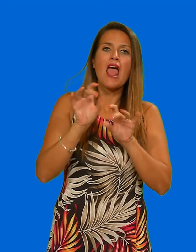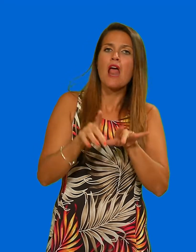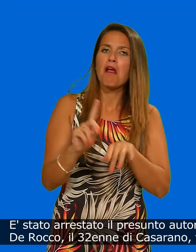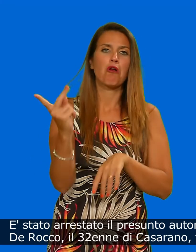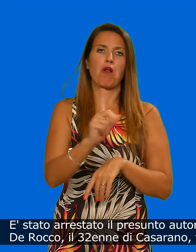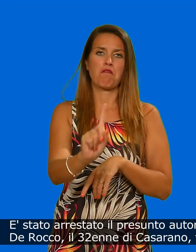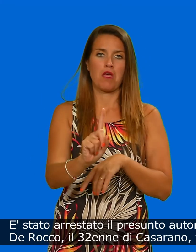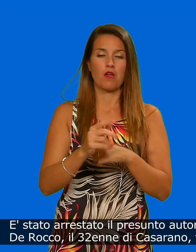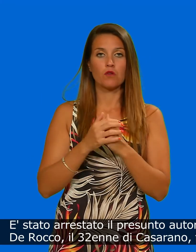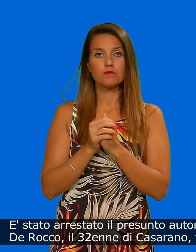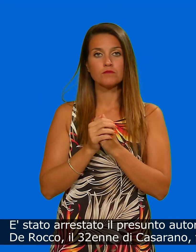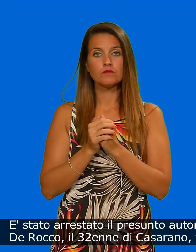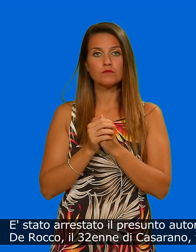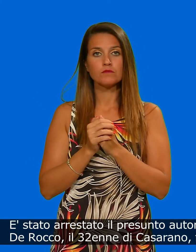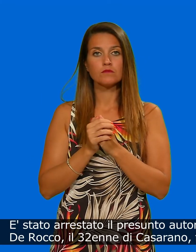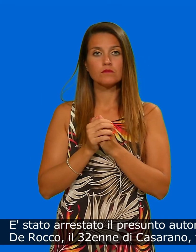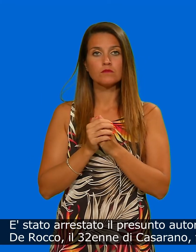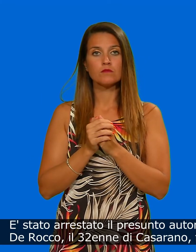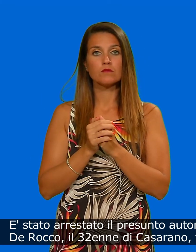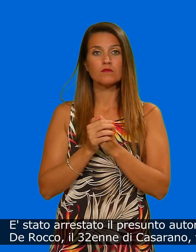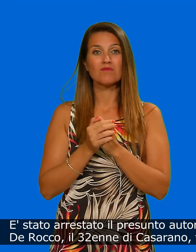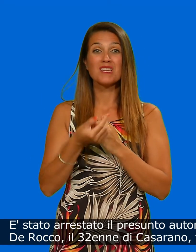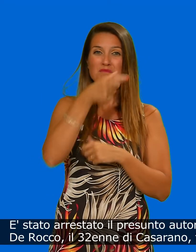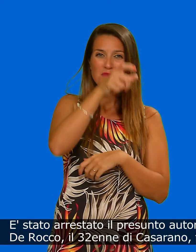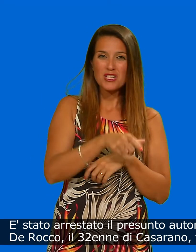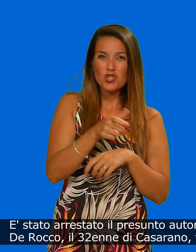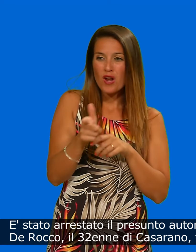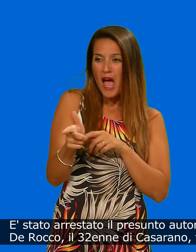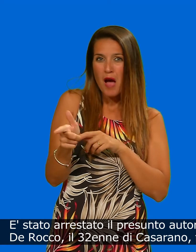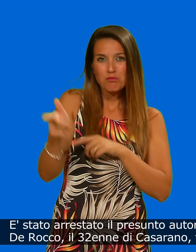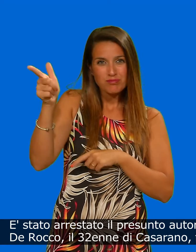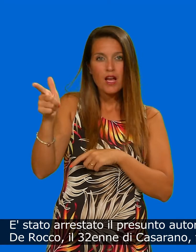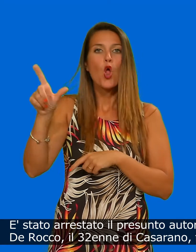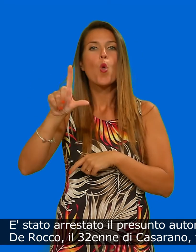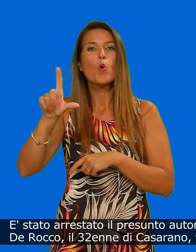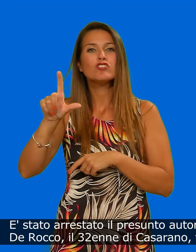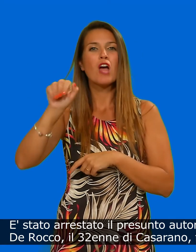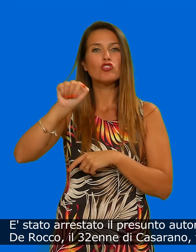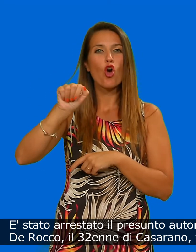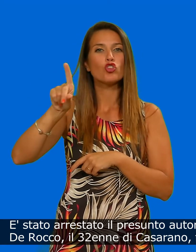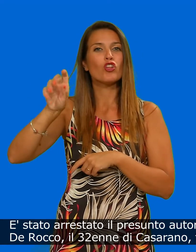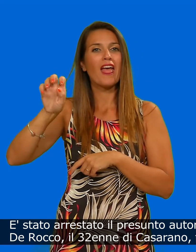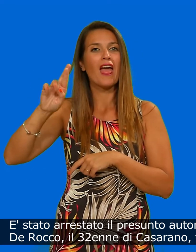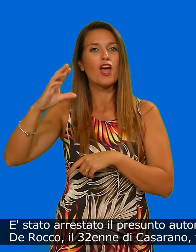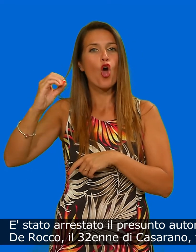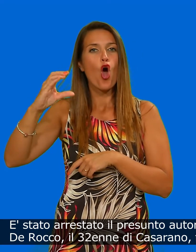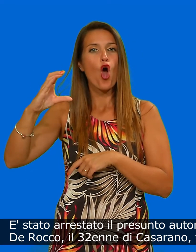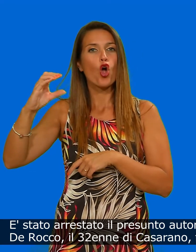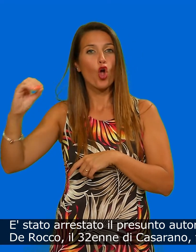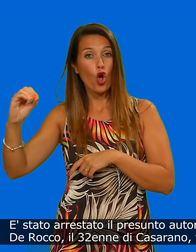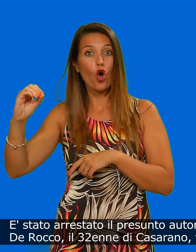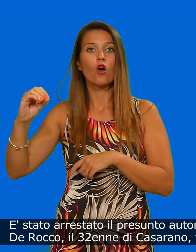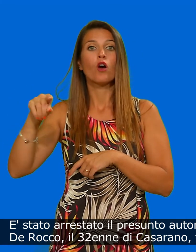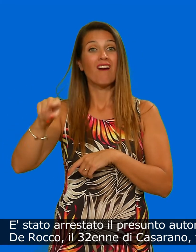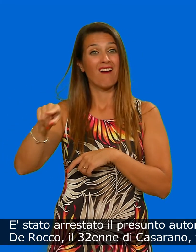E' stato arrestato il presunto autore dell'omicidio di Luigi Antonio De Rocco, il